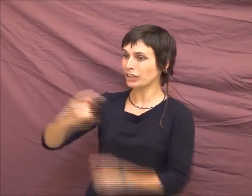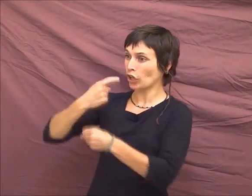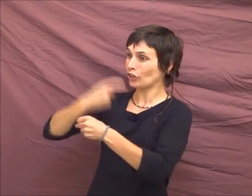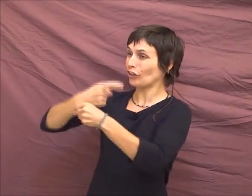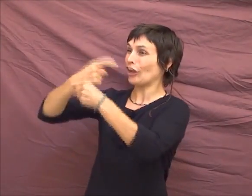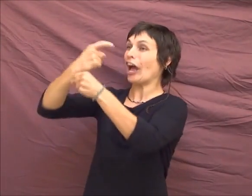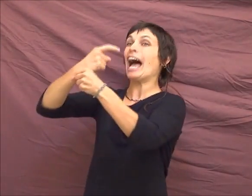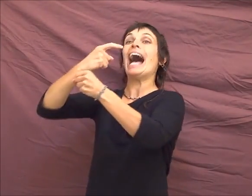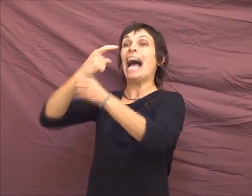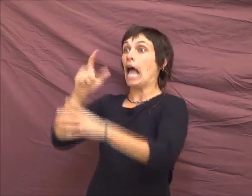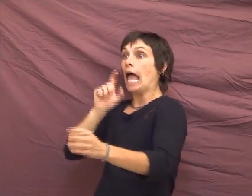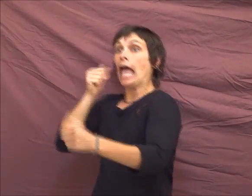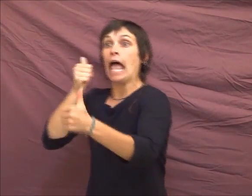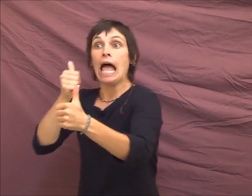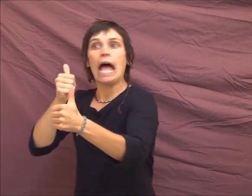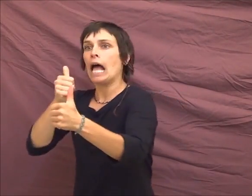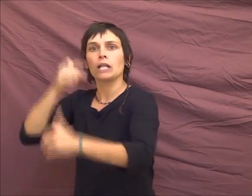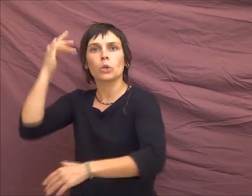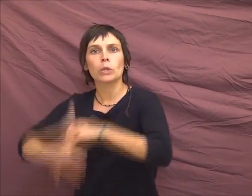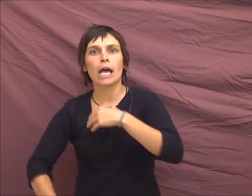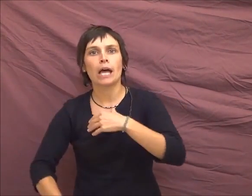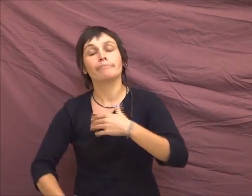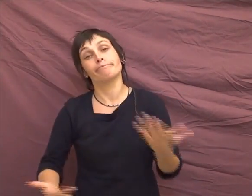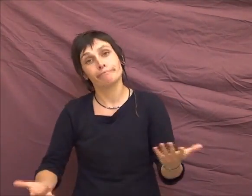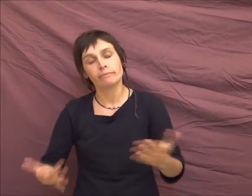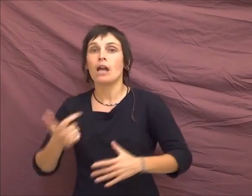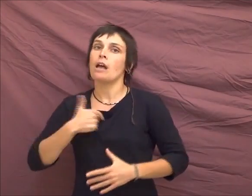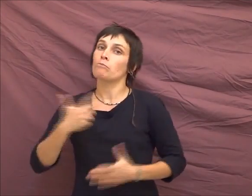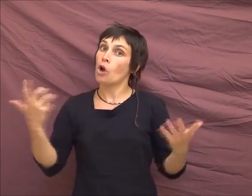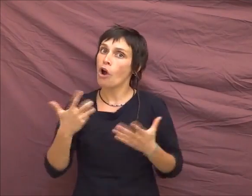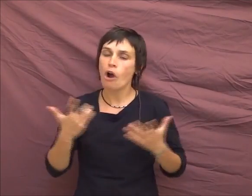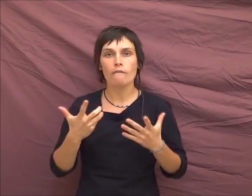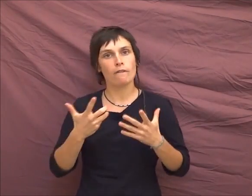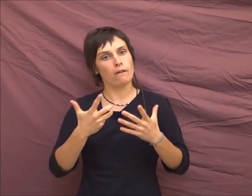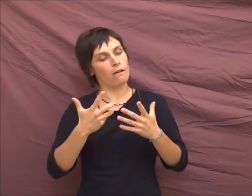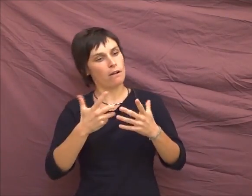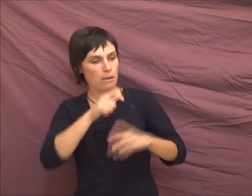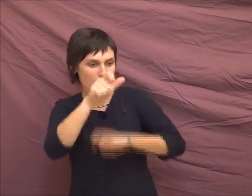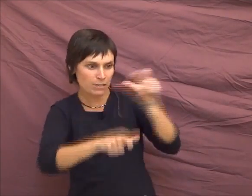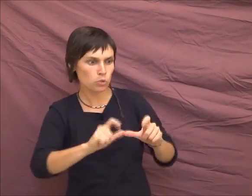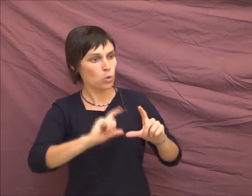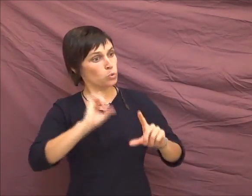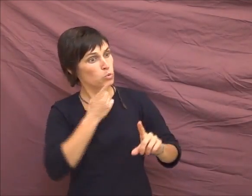souhaite convaincre les avocats de faire témoigner des sourds, parce que c'est la même torture.